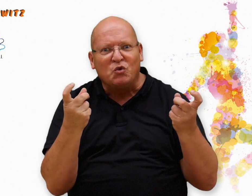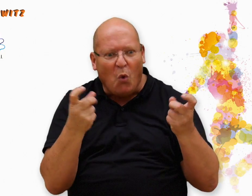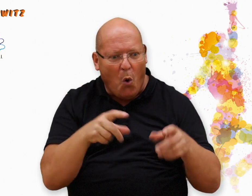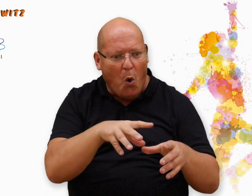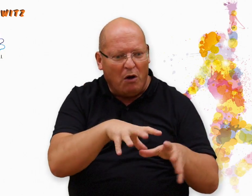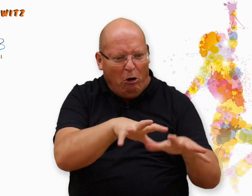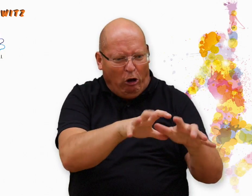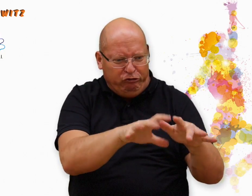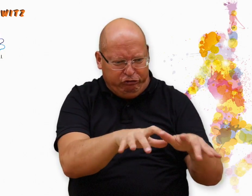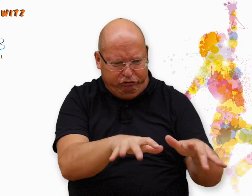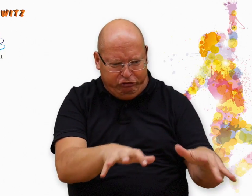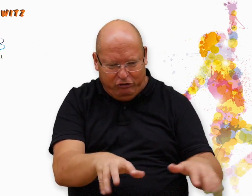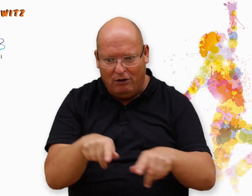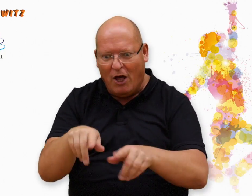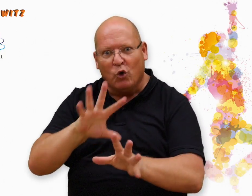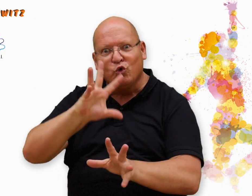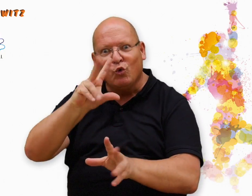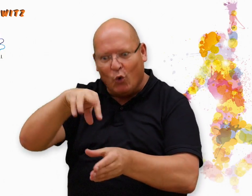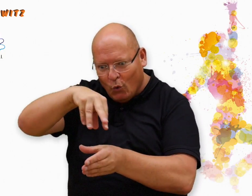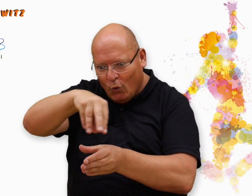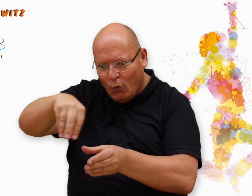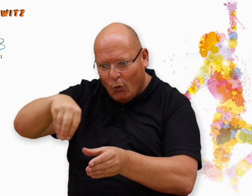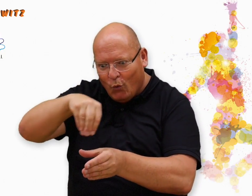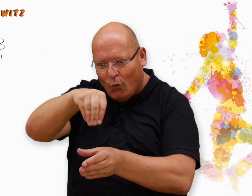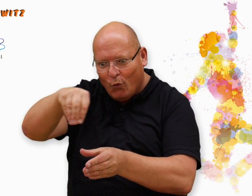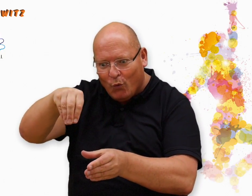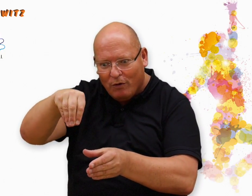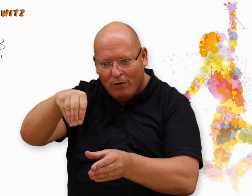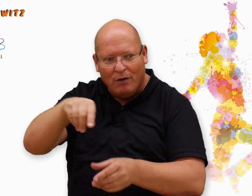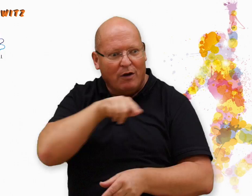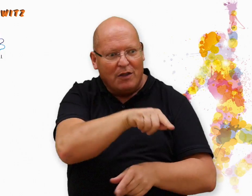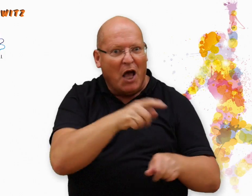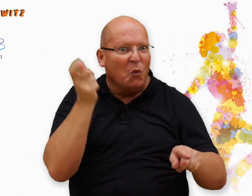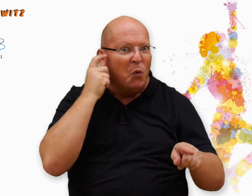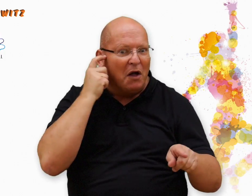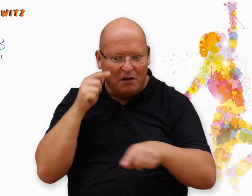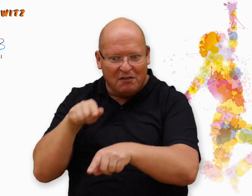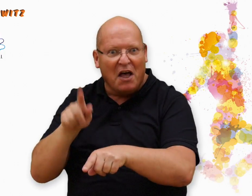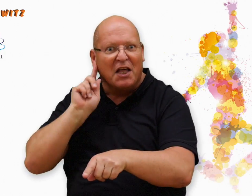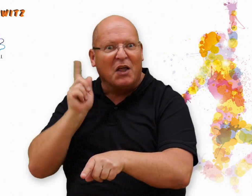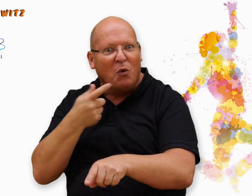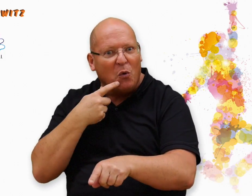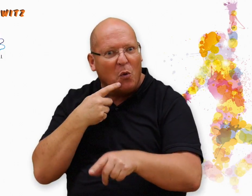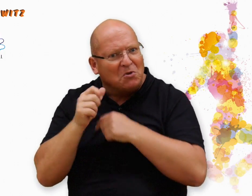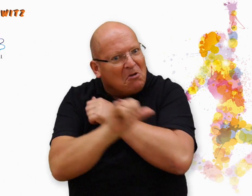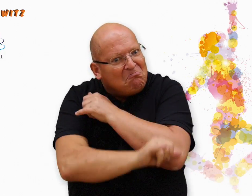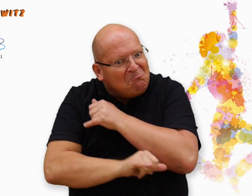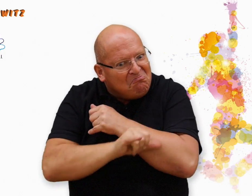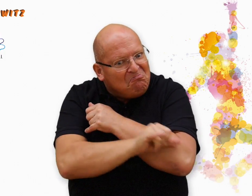wundern sich, warum der Haufen des gehörlosen Soldaten so schön geformt ist, während der des hörenden so unförmig ist.